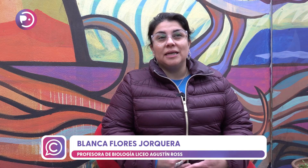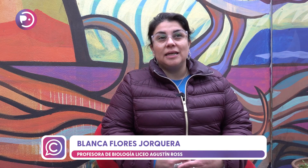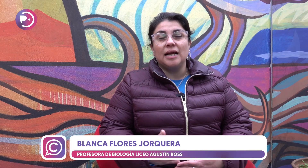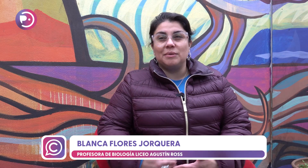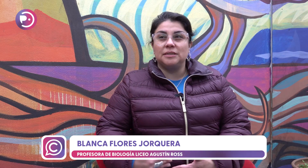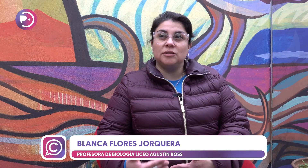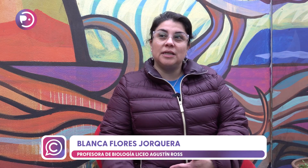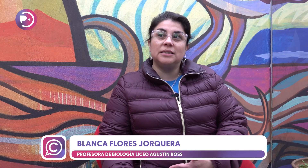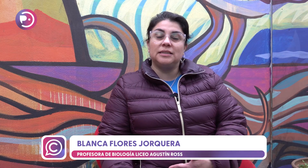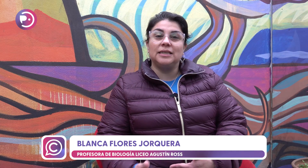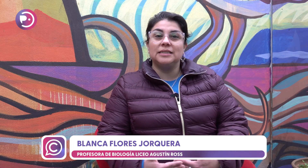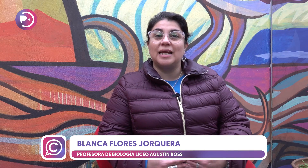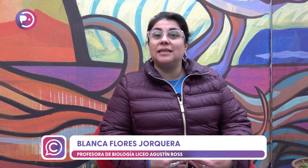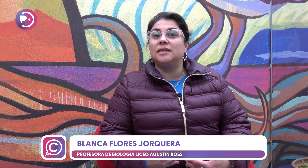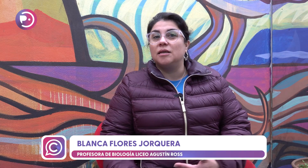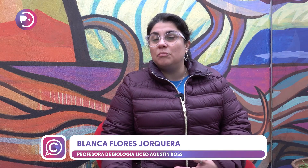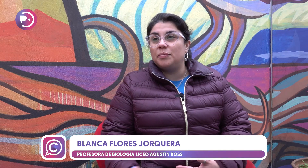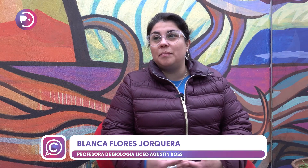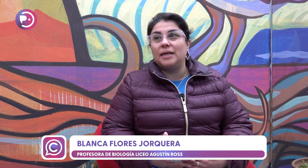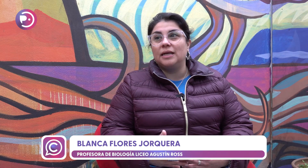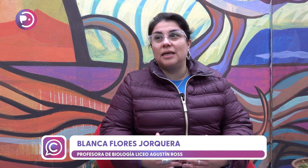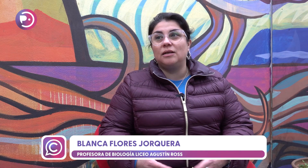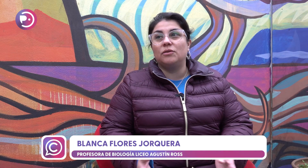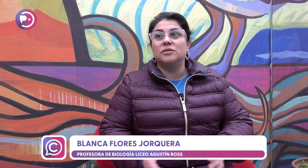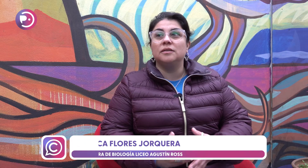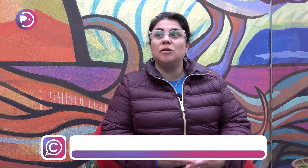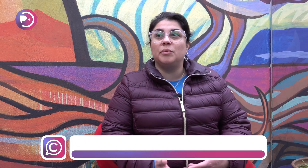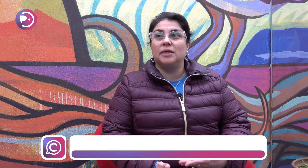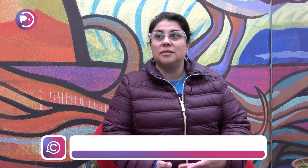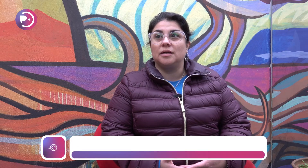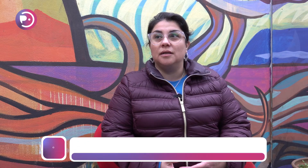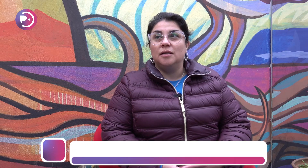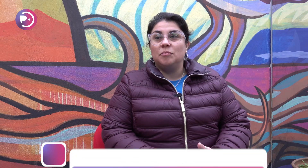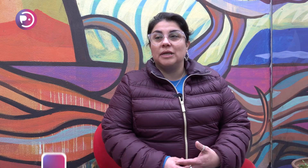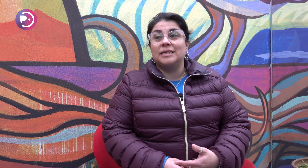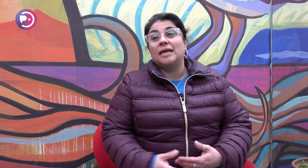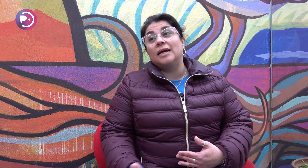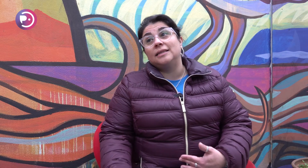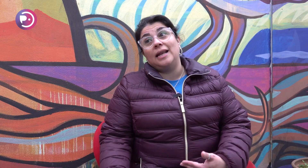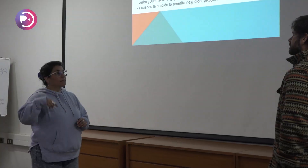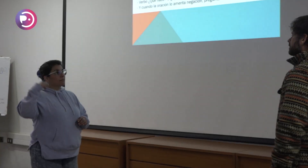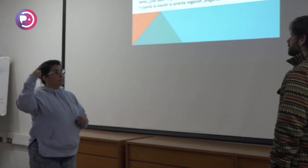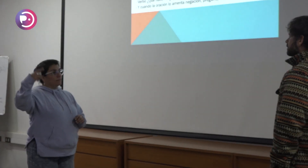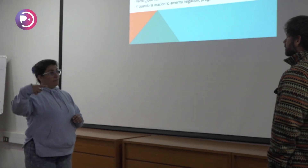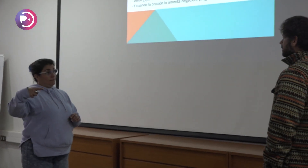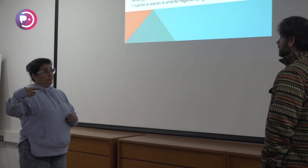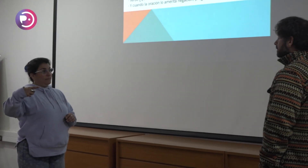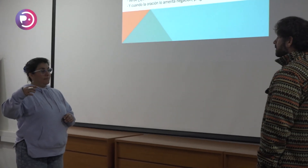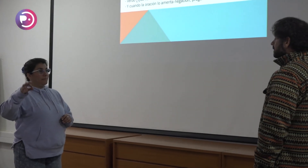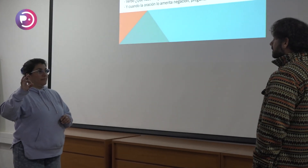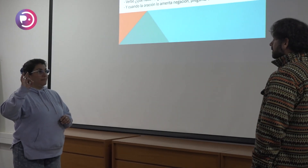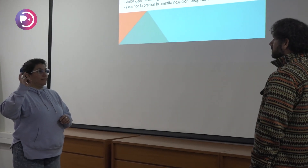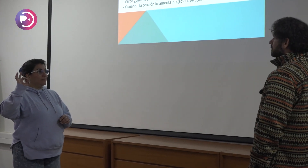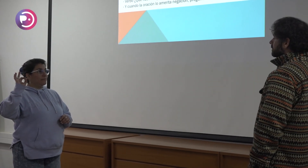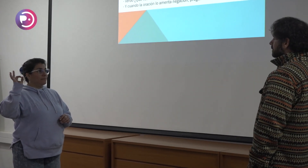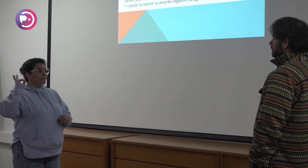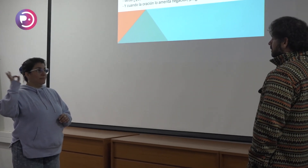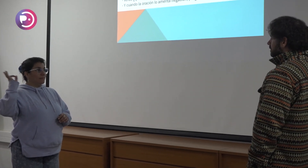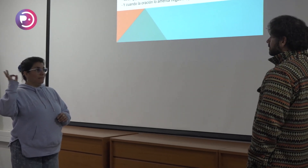que las capacitaciones en sí, quizás el tiempo para que los docentes lo puedan hacer. Porque quizás están las ganas, pero no está el tiempo. Creo